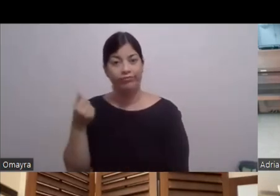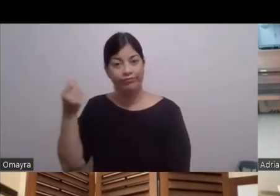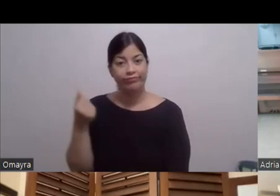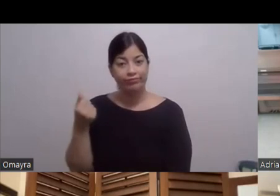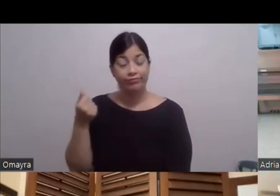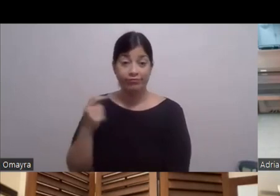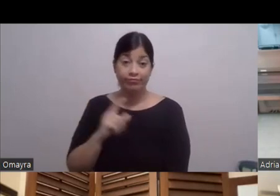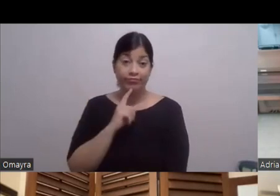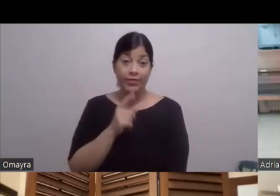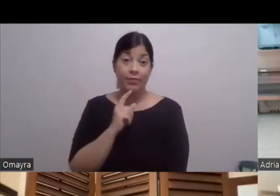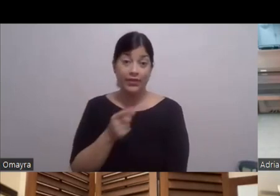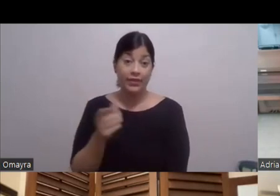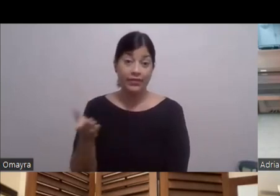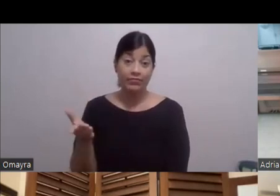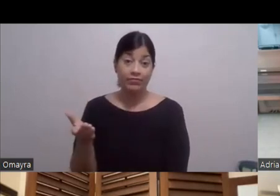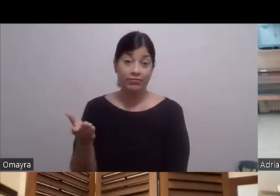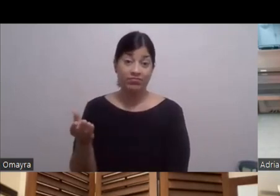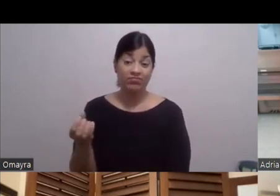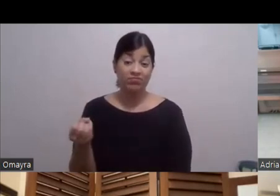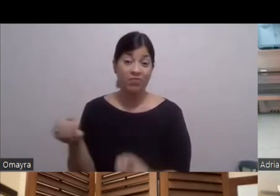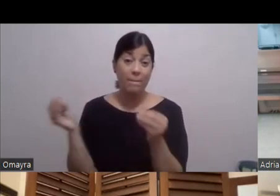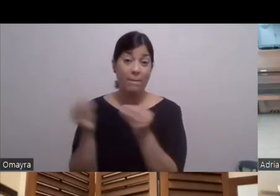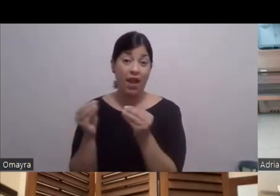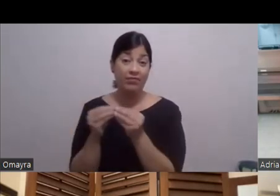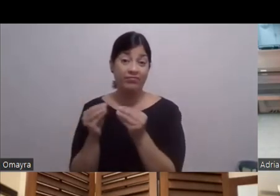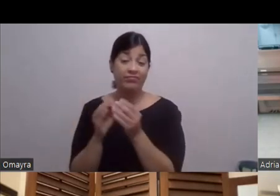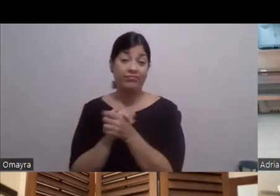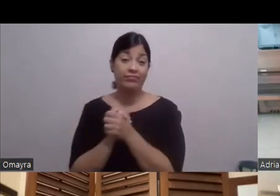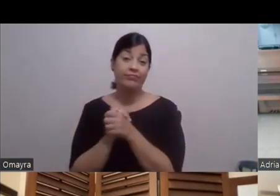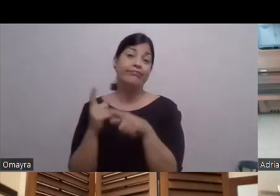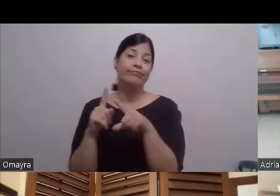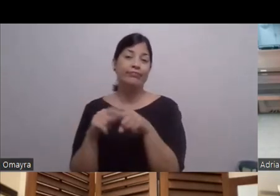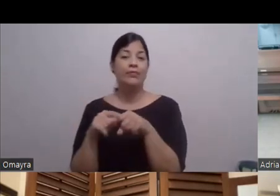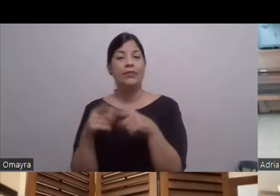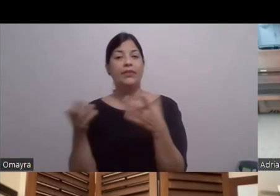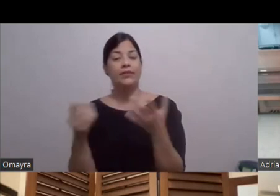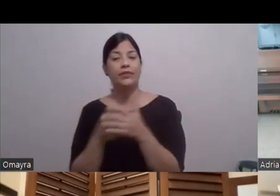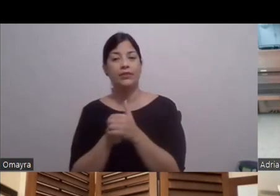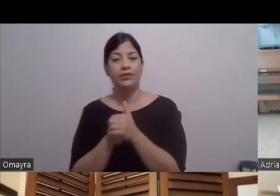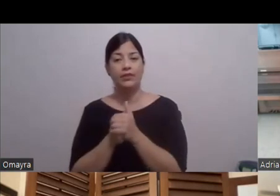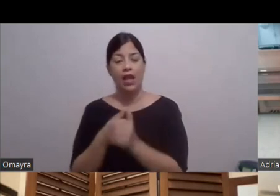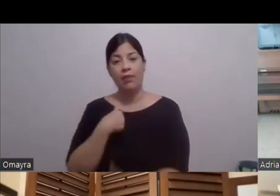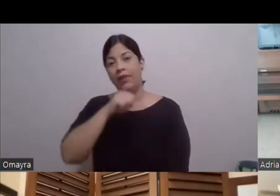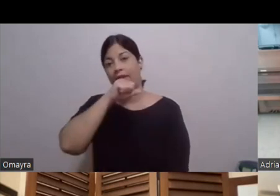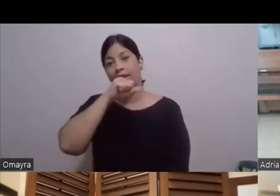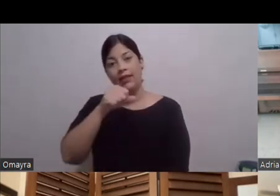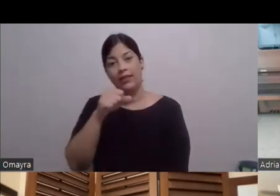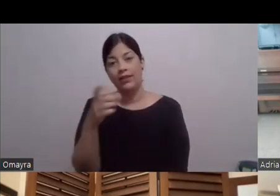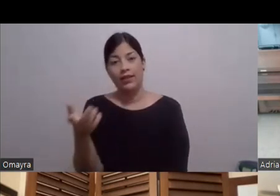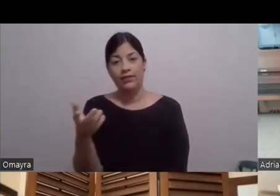Habrá mucho más Entonces Pues dependiendo A mí me encantan Los tres medios De verdad que te digo una cosa Yo